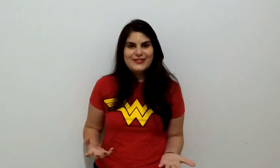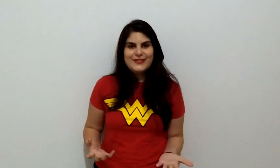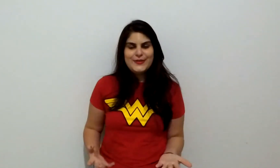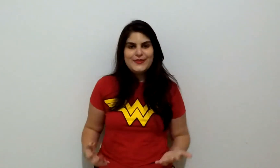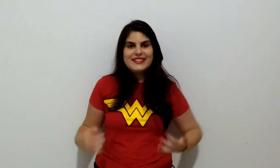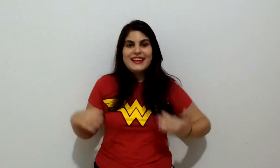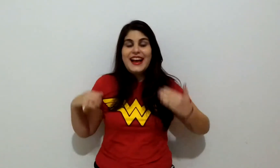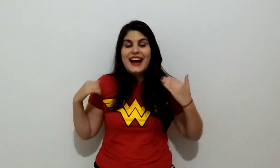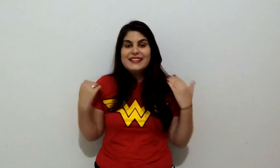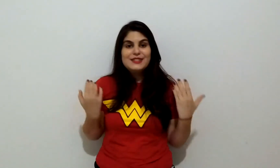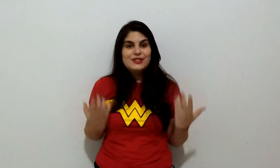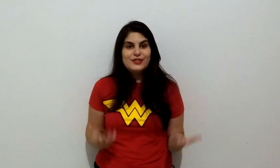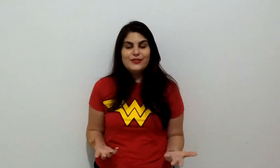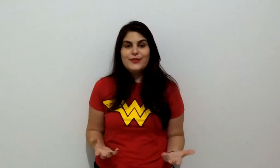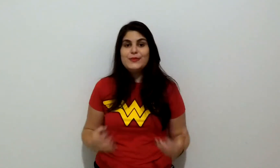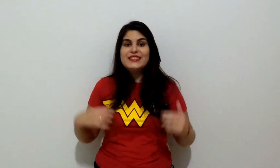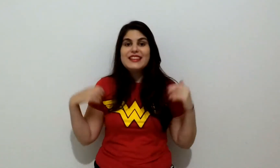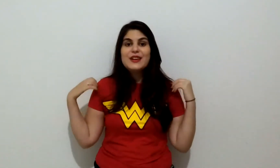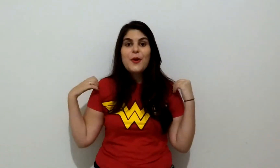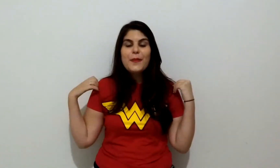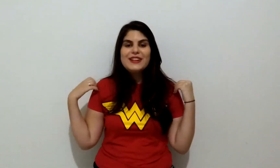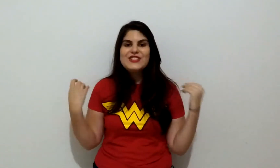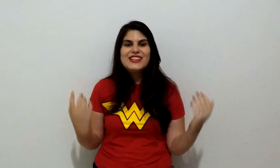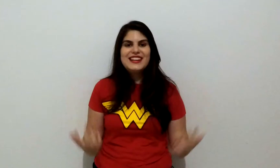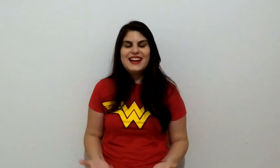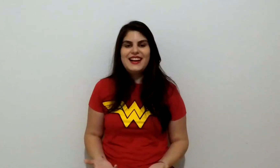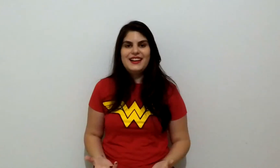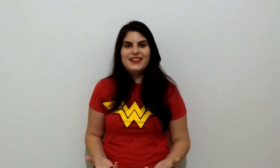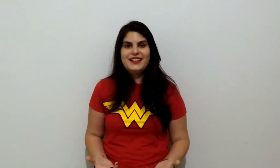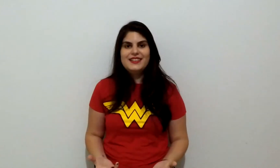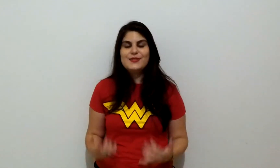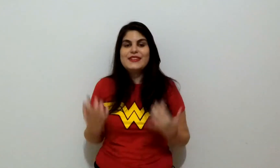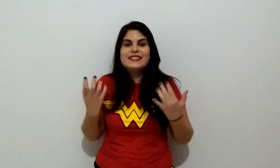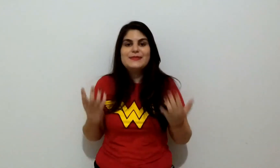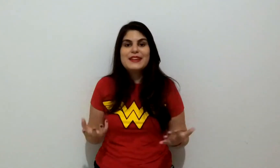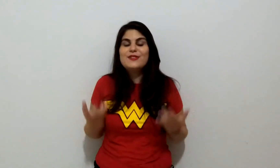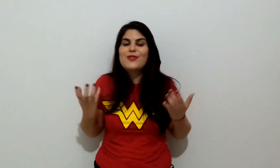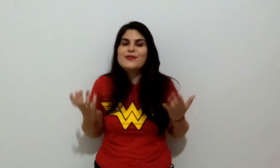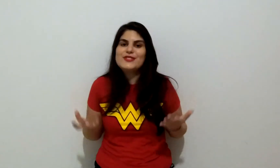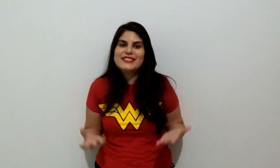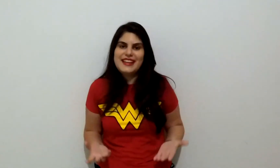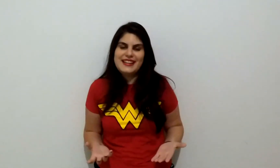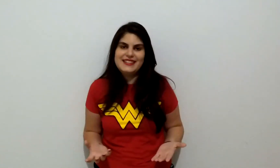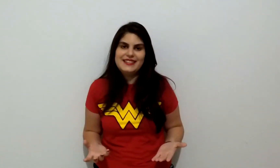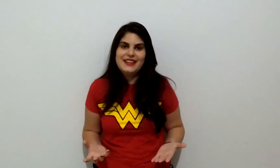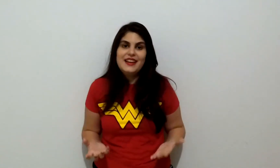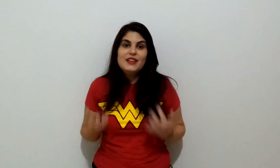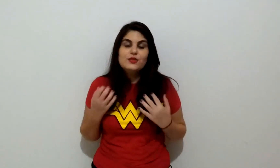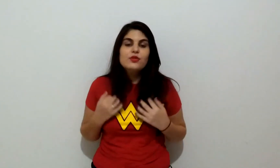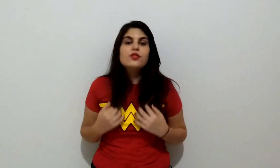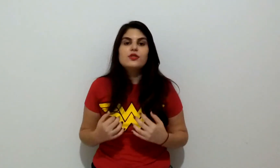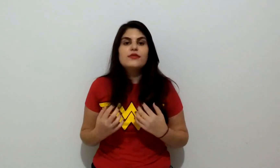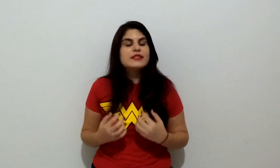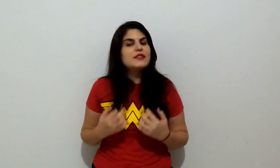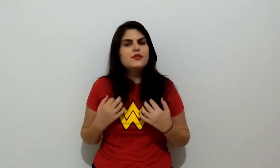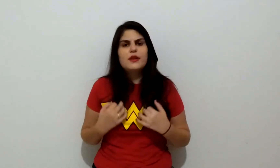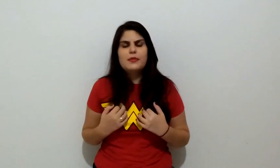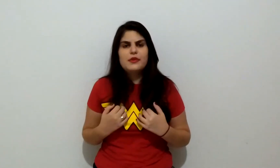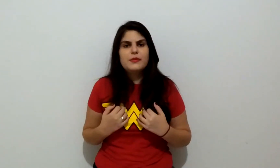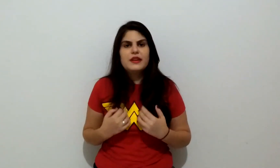filmes, a assistir filmes e compartilhar esse conhecimento com vocês. Tudo que eu tô fazendo não é por mim,